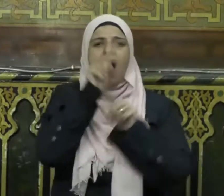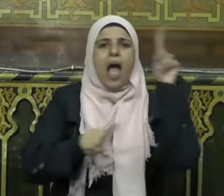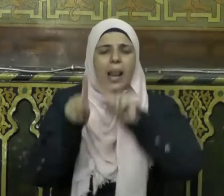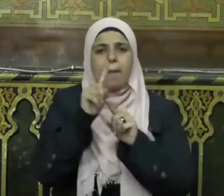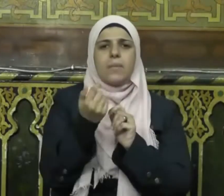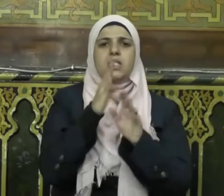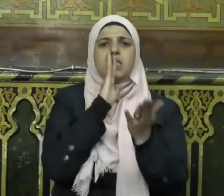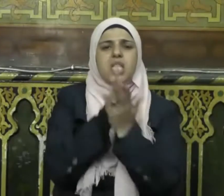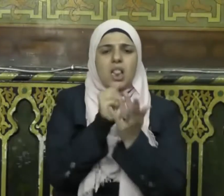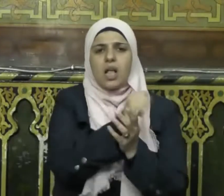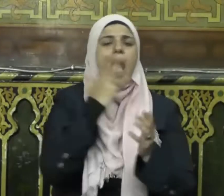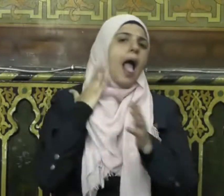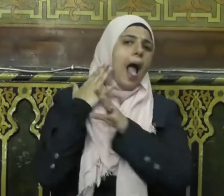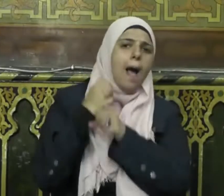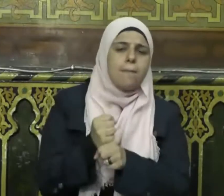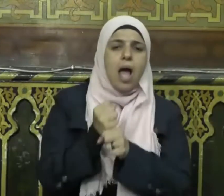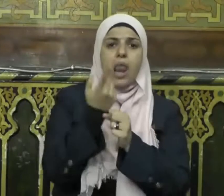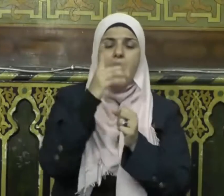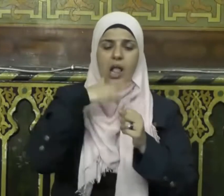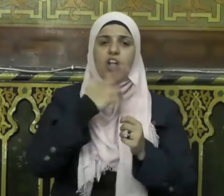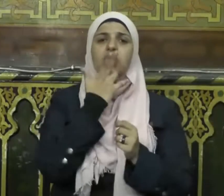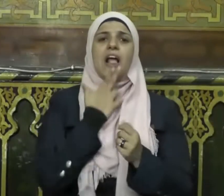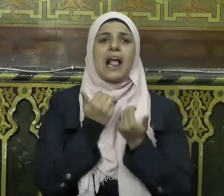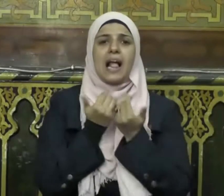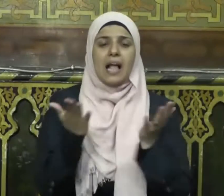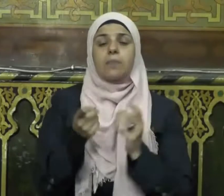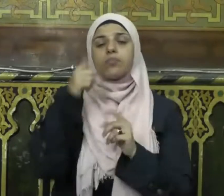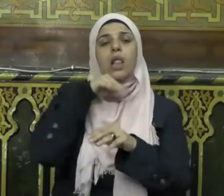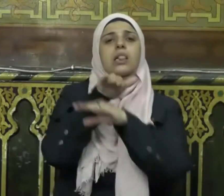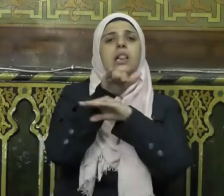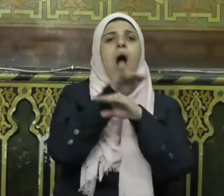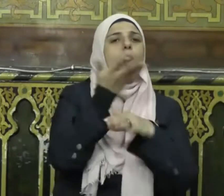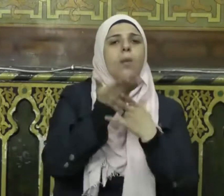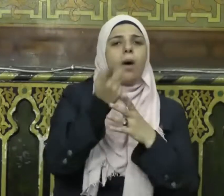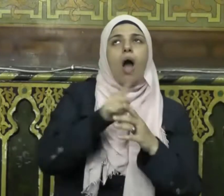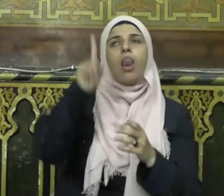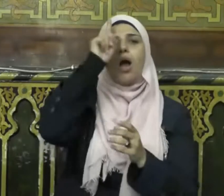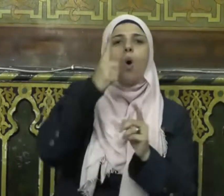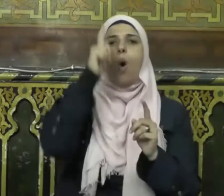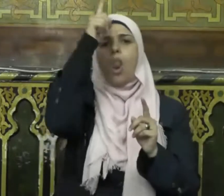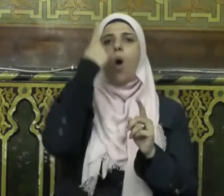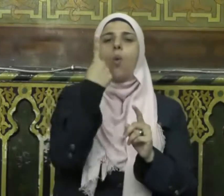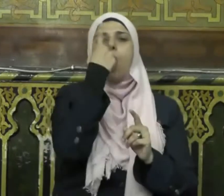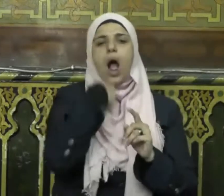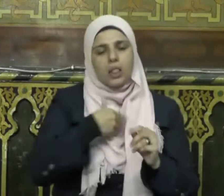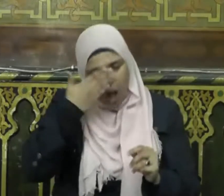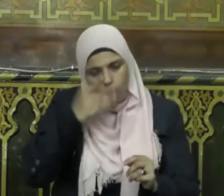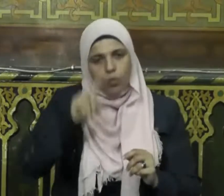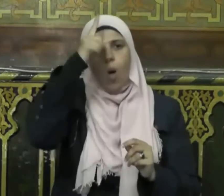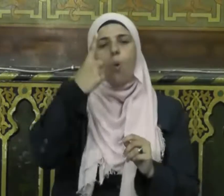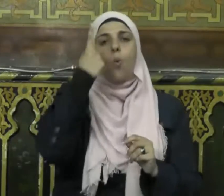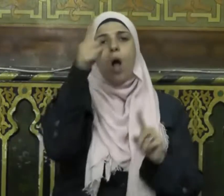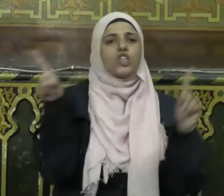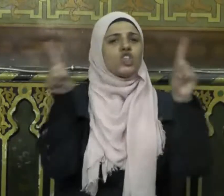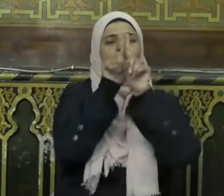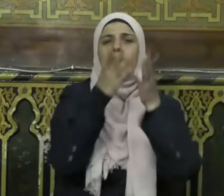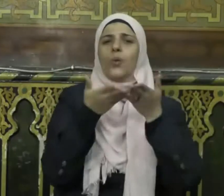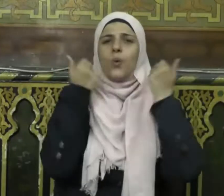وصدقه وأمانته وعفافه فدعانا إلى الله لنوحده ونعبده ونخلع ما